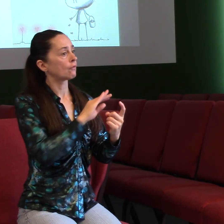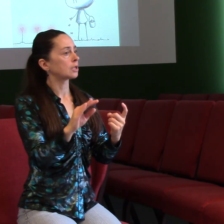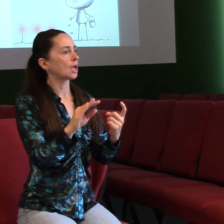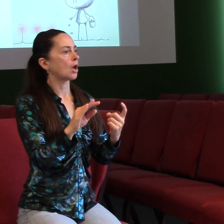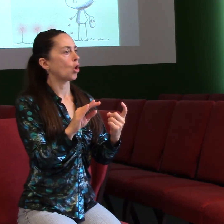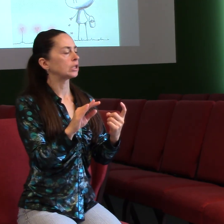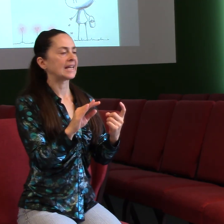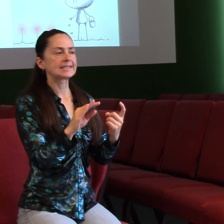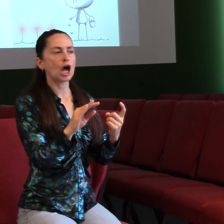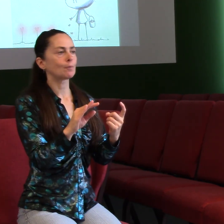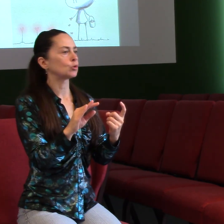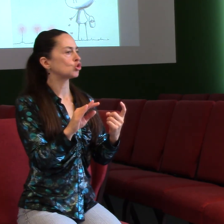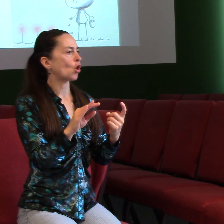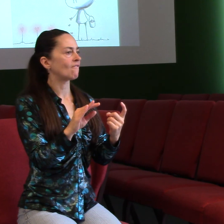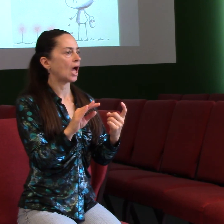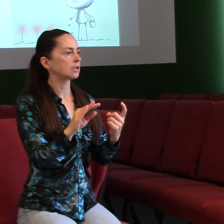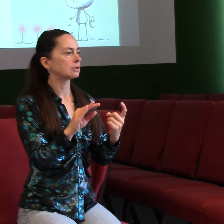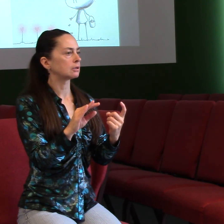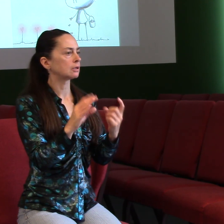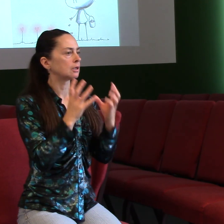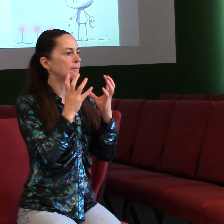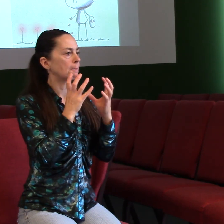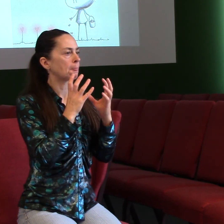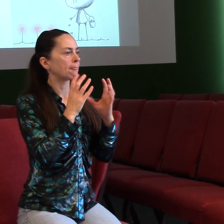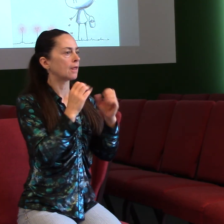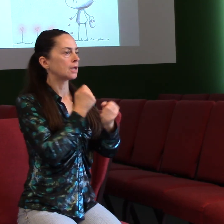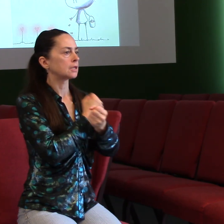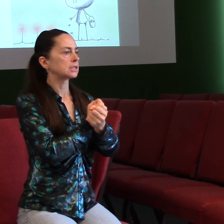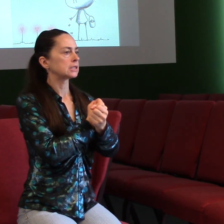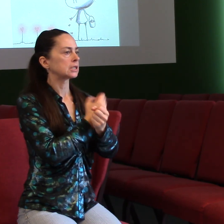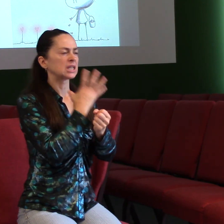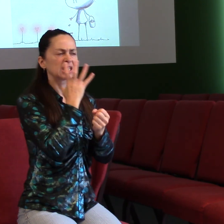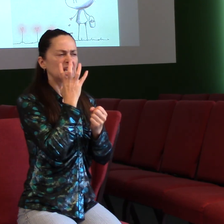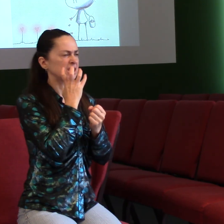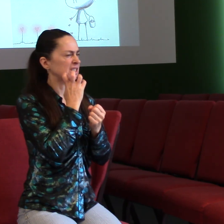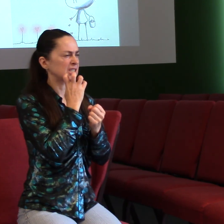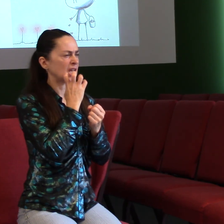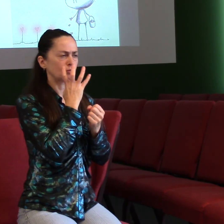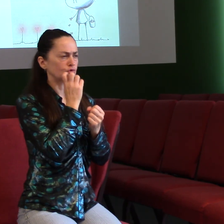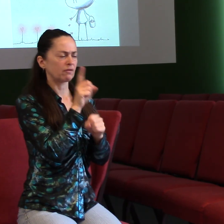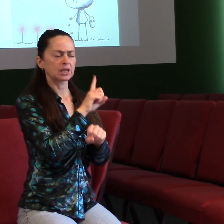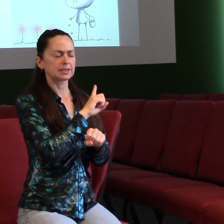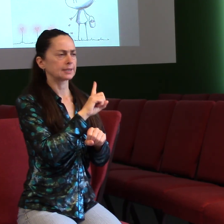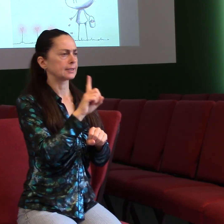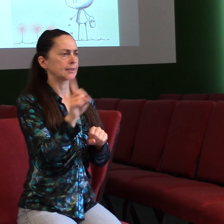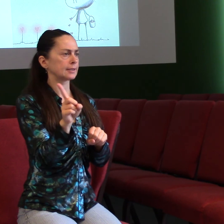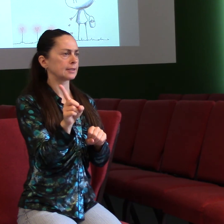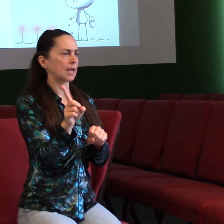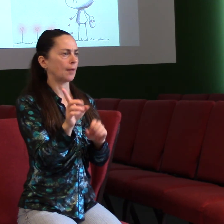vykoupení. Já jsem si vždycky říkal, že zarmocování božího ducha, že to je něco takového, jako že si špatně kleknu při modlitbě, nebo